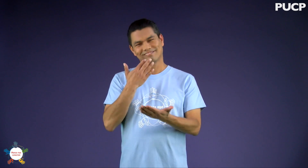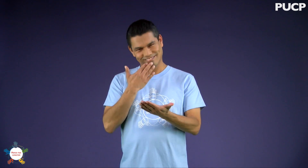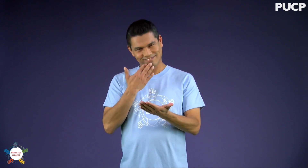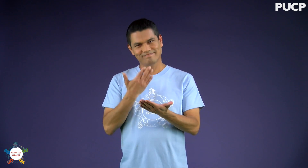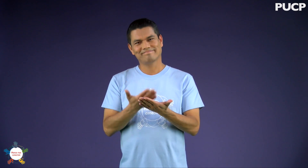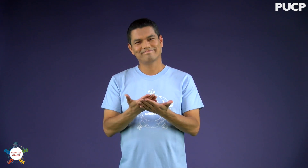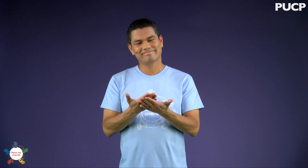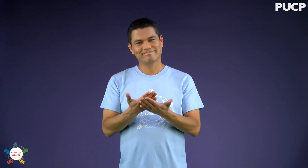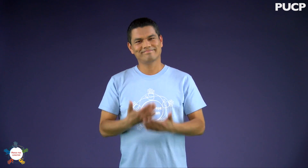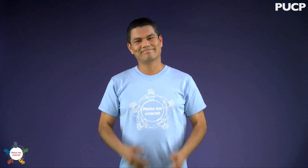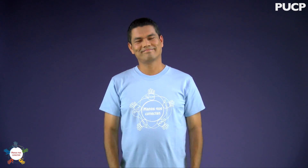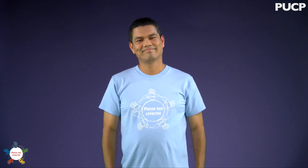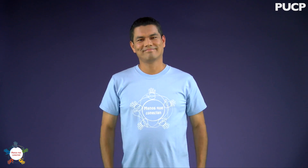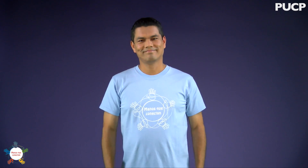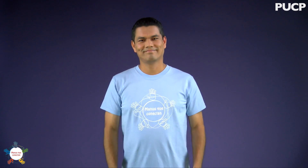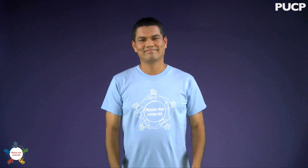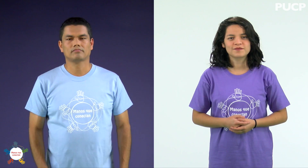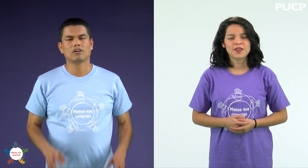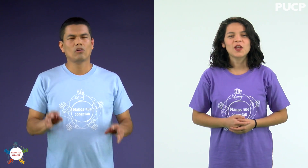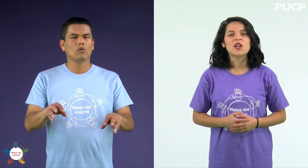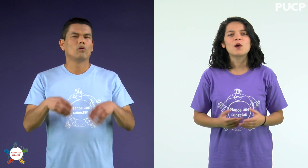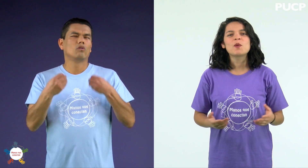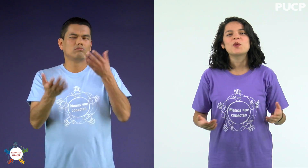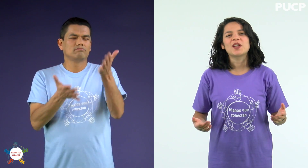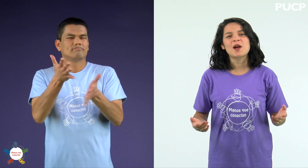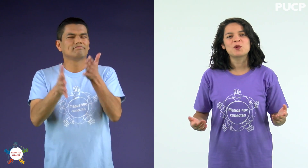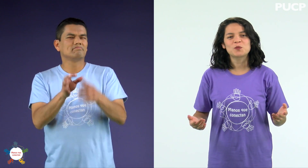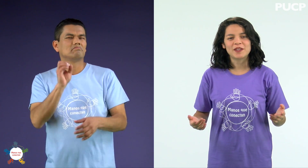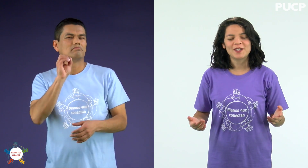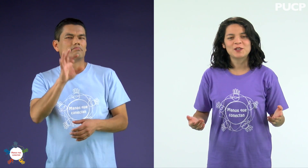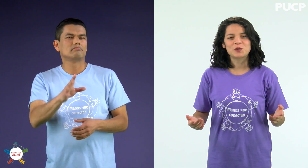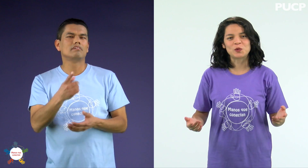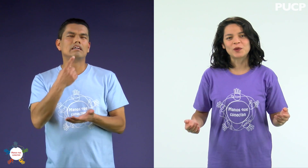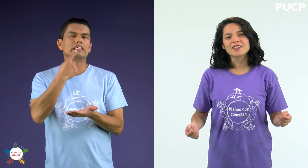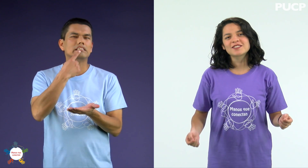Gracias. ¿Y cómo podríamos pedir disculpas?